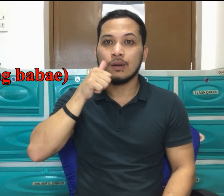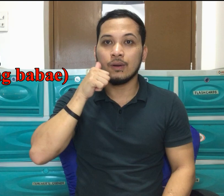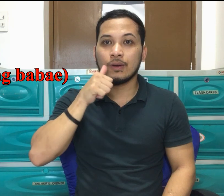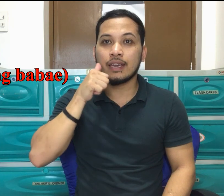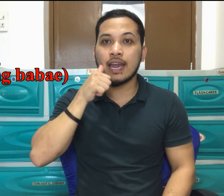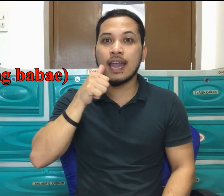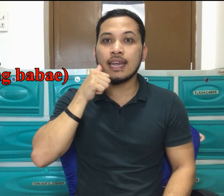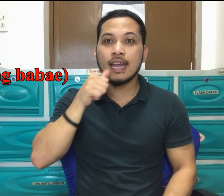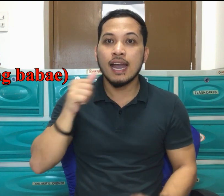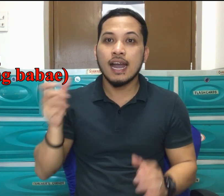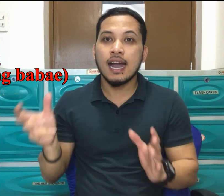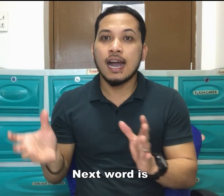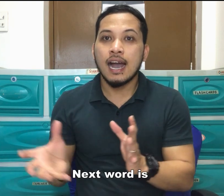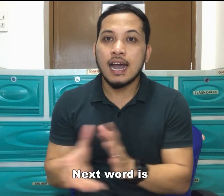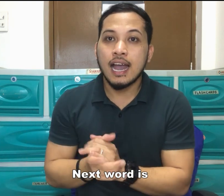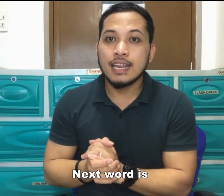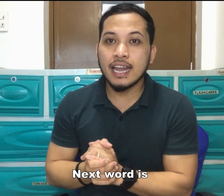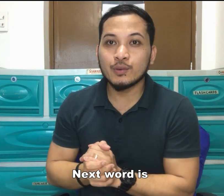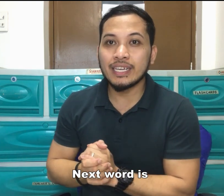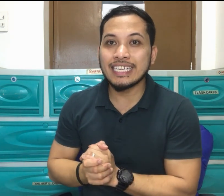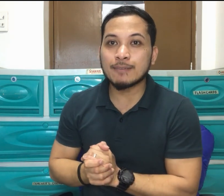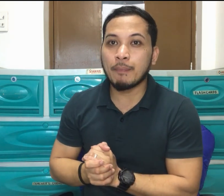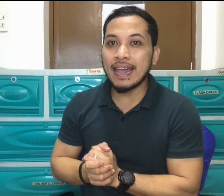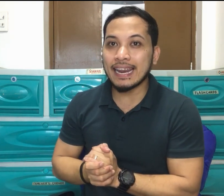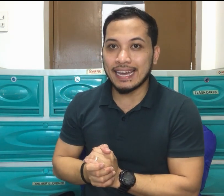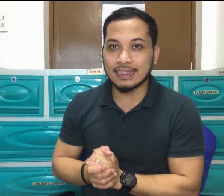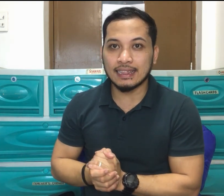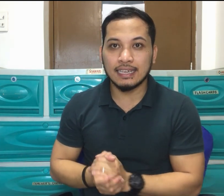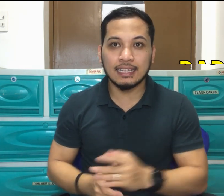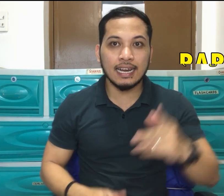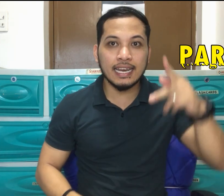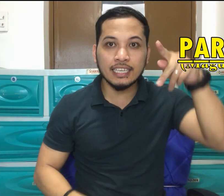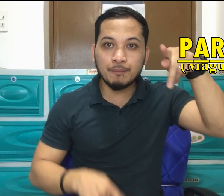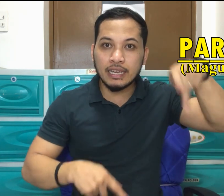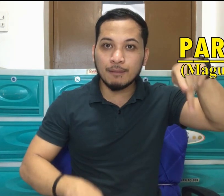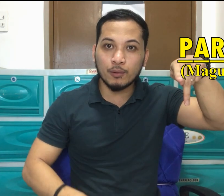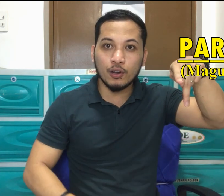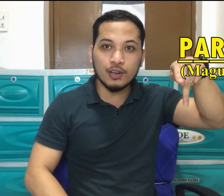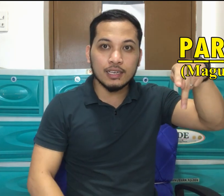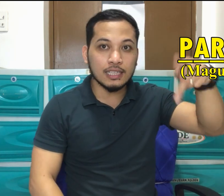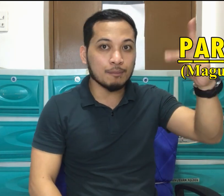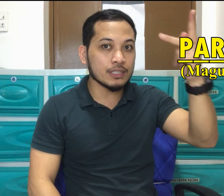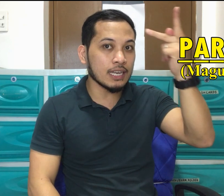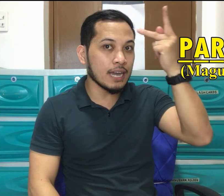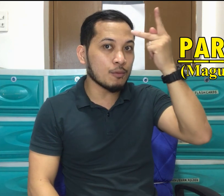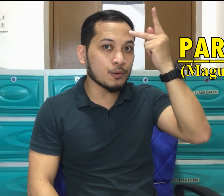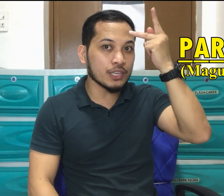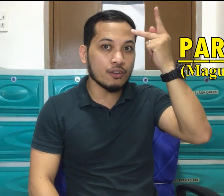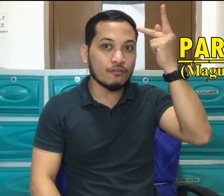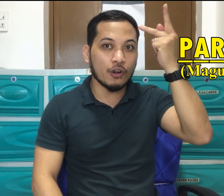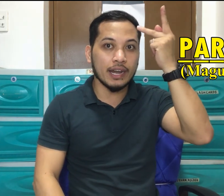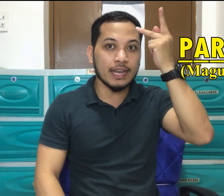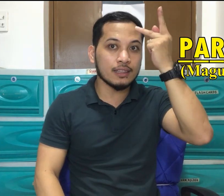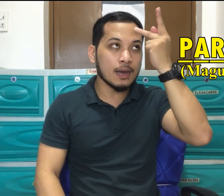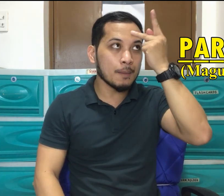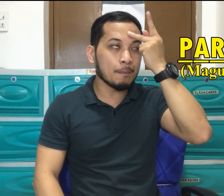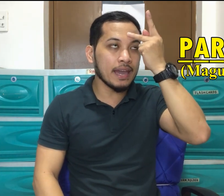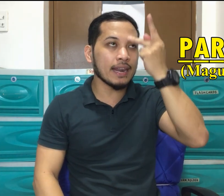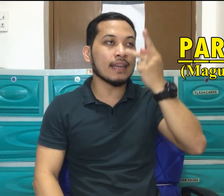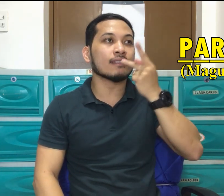Okay. Next word is parent. Naka letter P ka po. Tapos ilagay mo po sa iyong forehead. Parent.